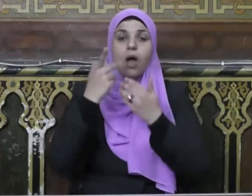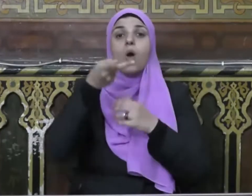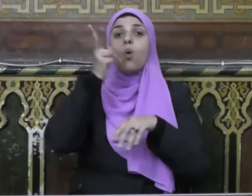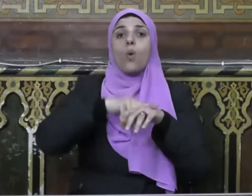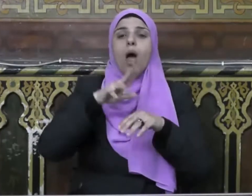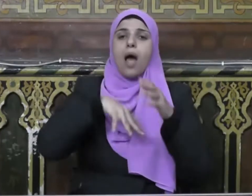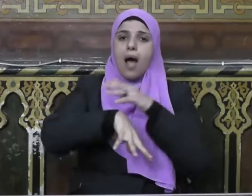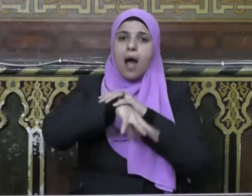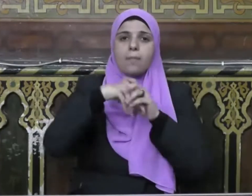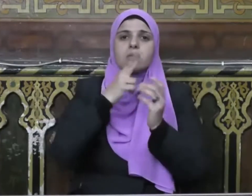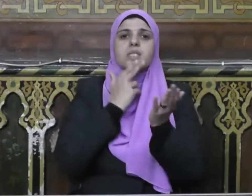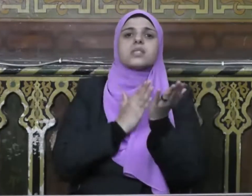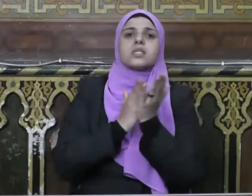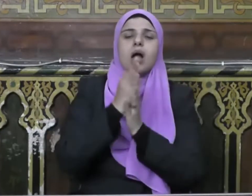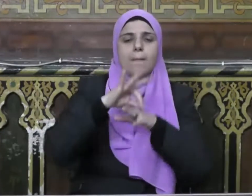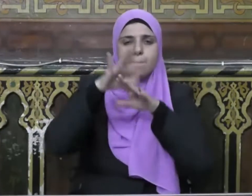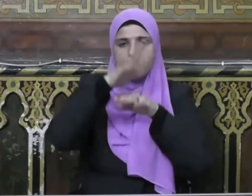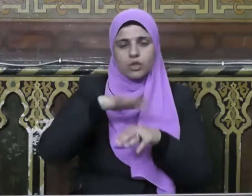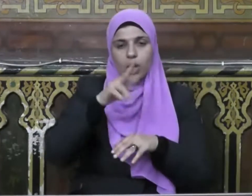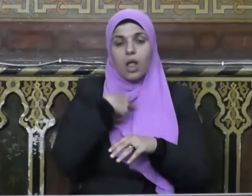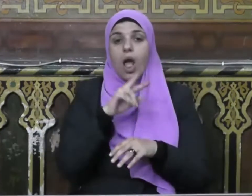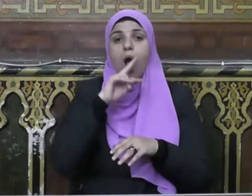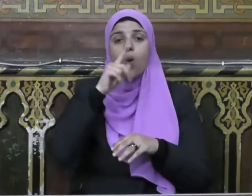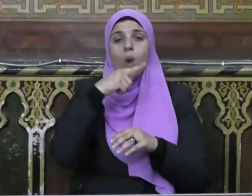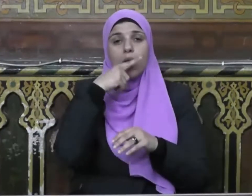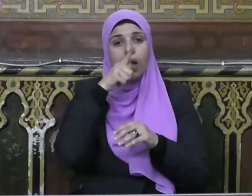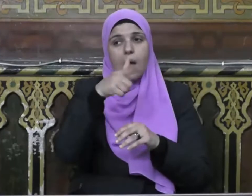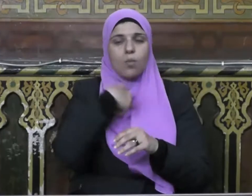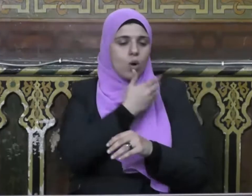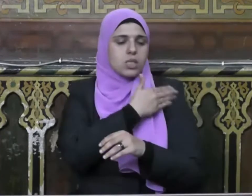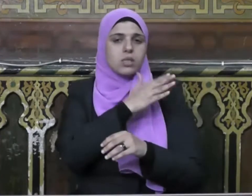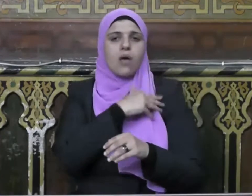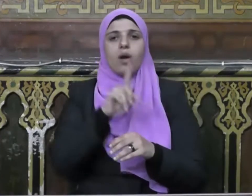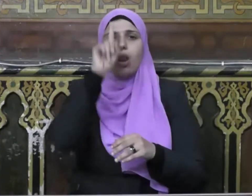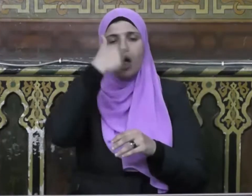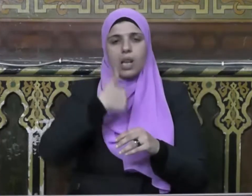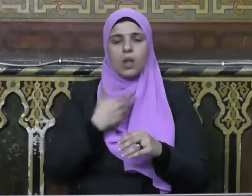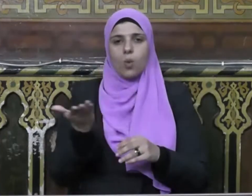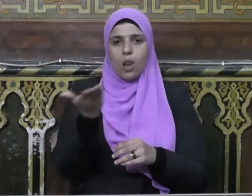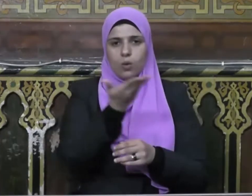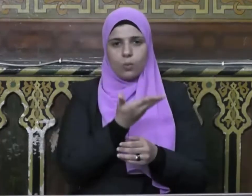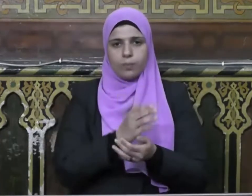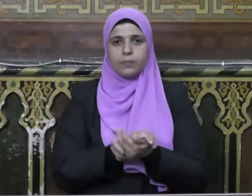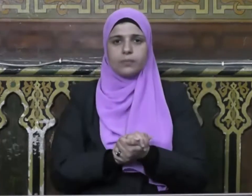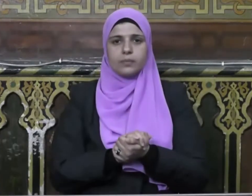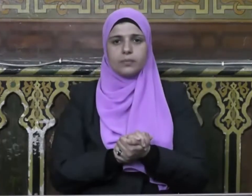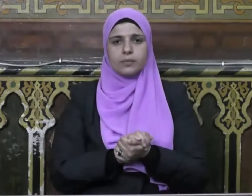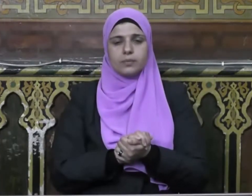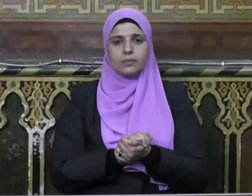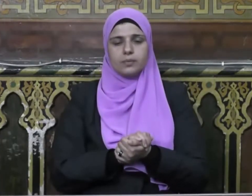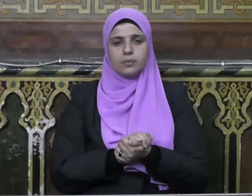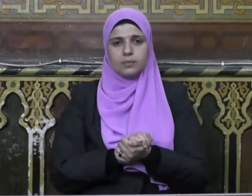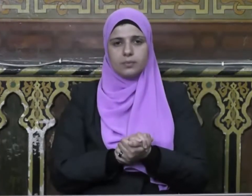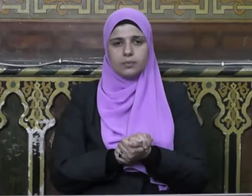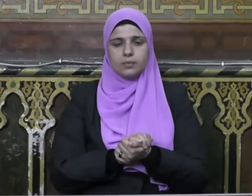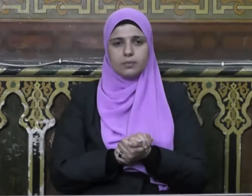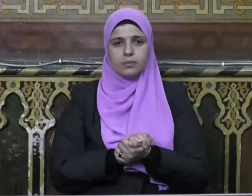ولتحقيق صالح البشرية أقول قولي هذا وأستغفر الله لي ولكم